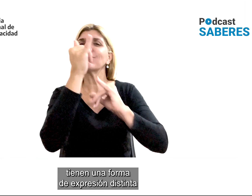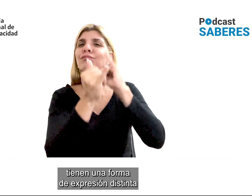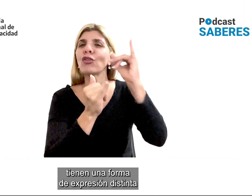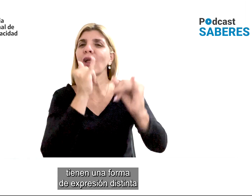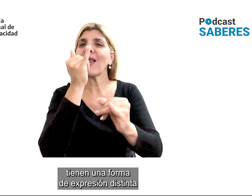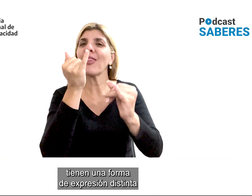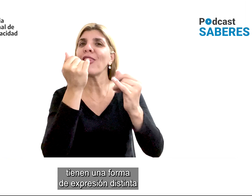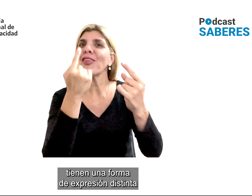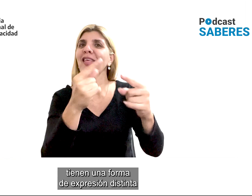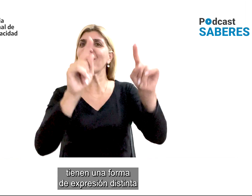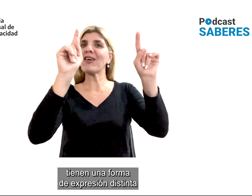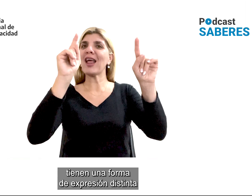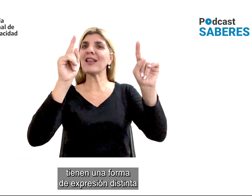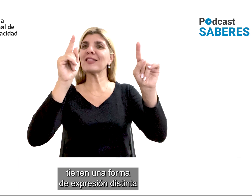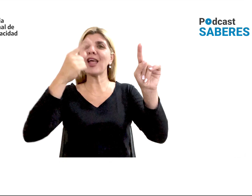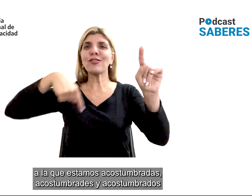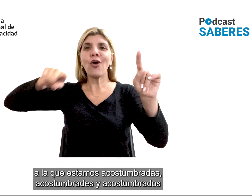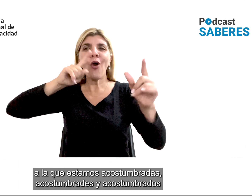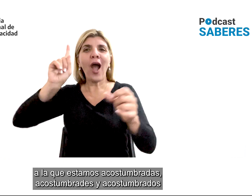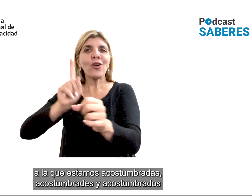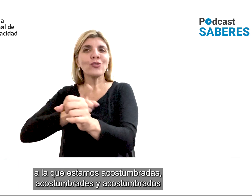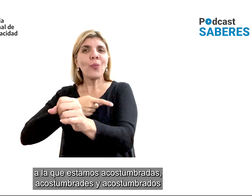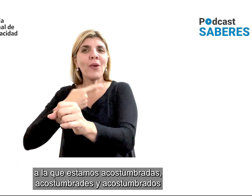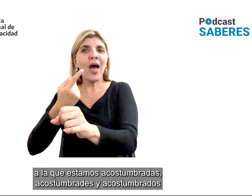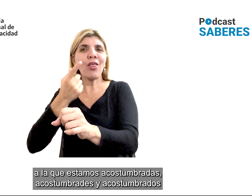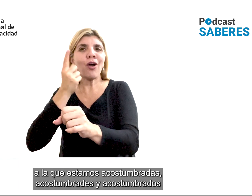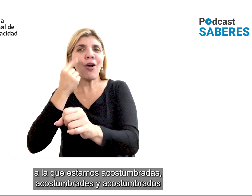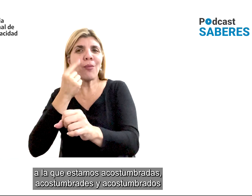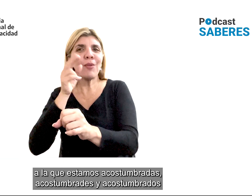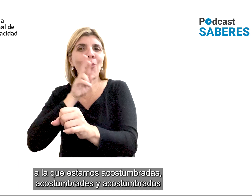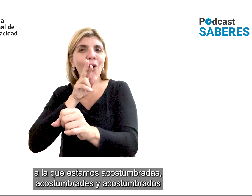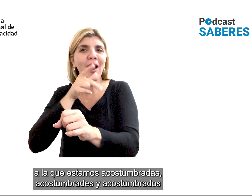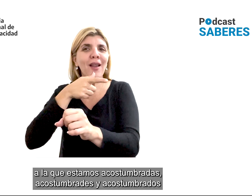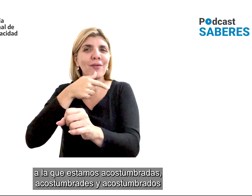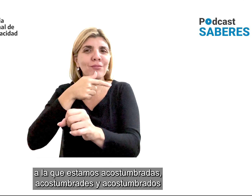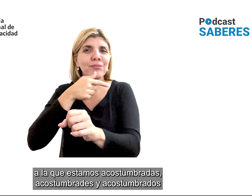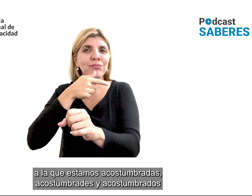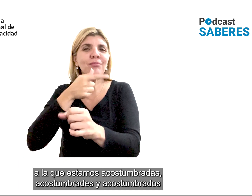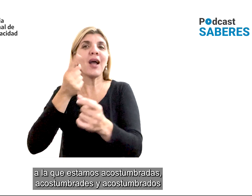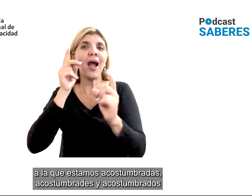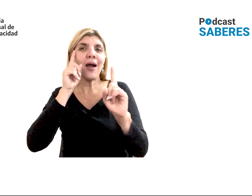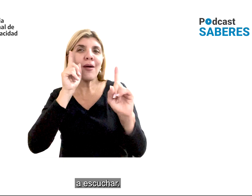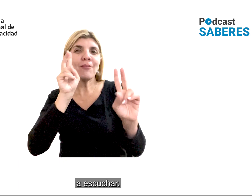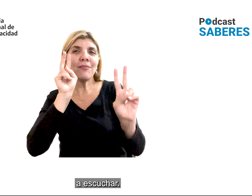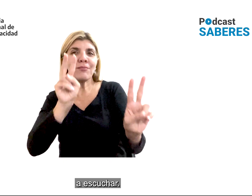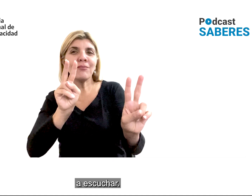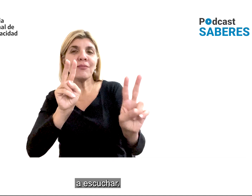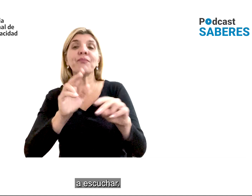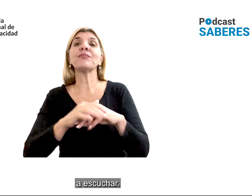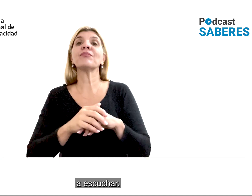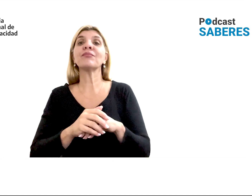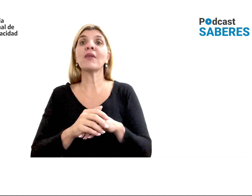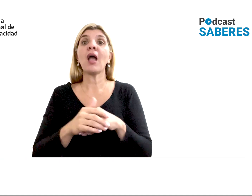tienen una forma de expresión distinta a la que estamos acostumbradas, acostumbrades y acostumbrados a